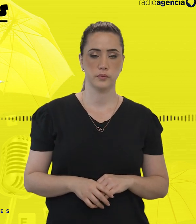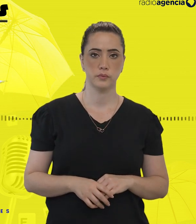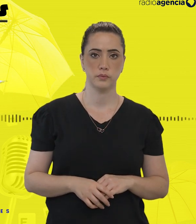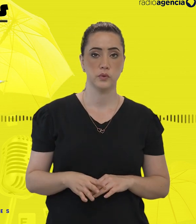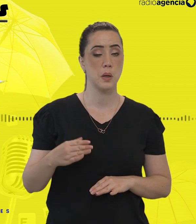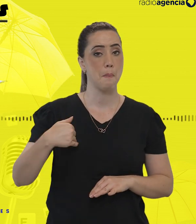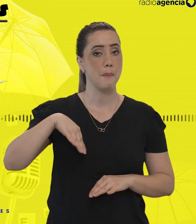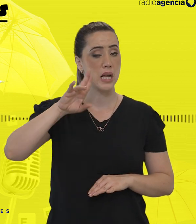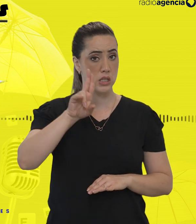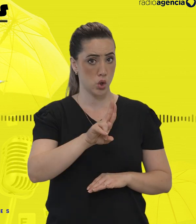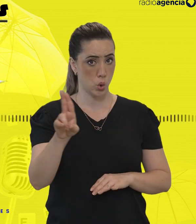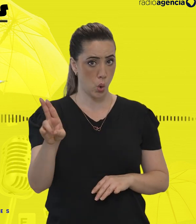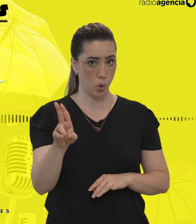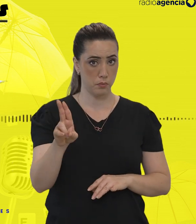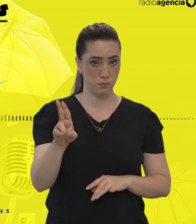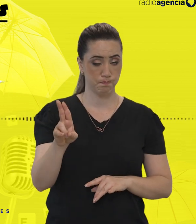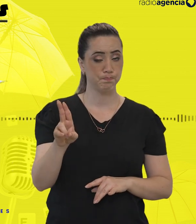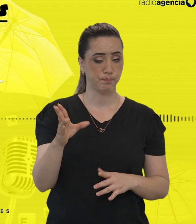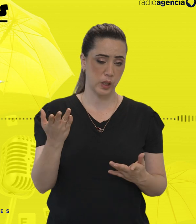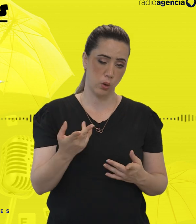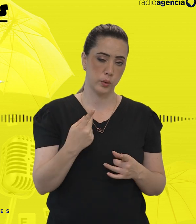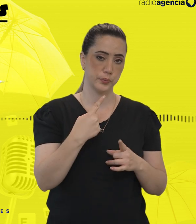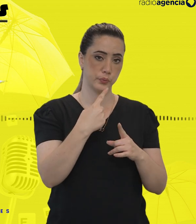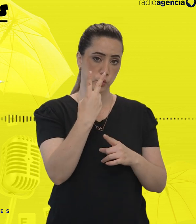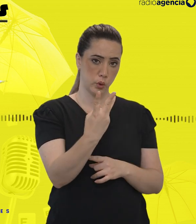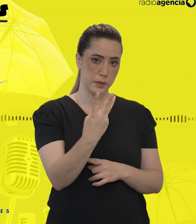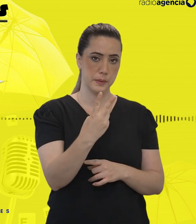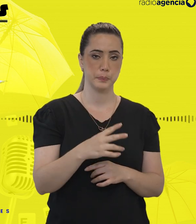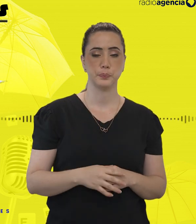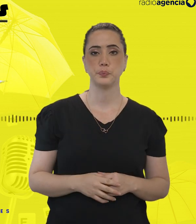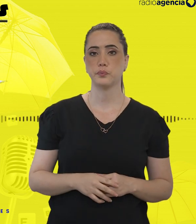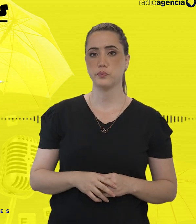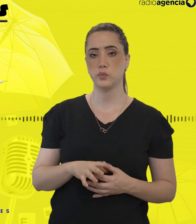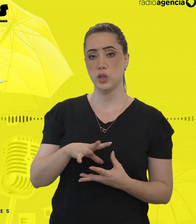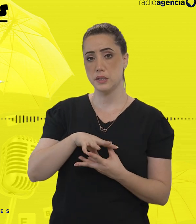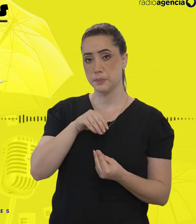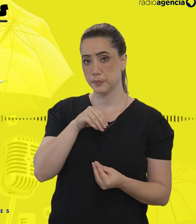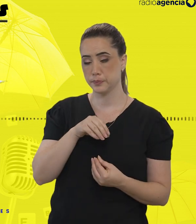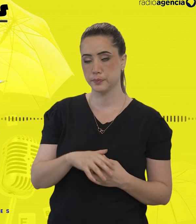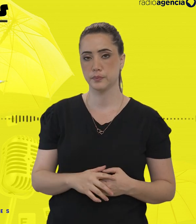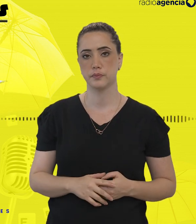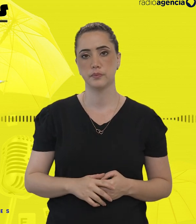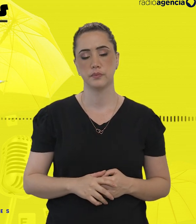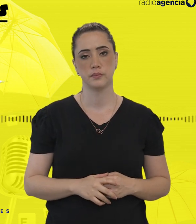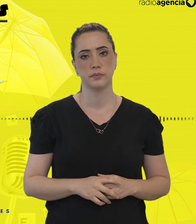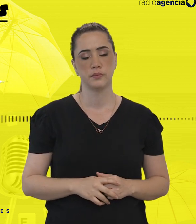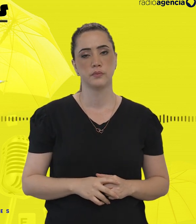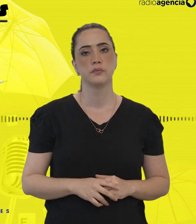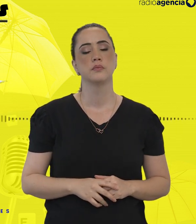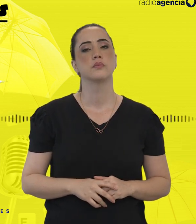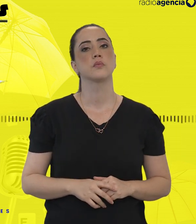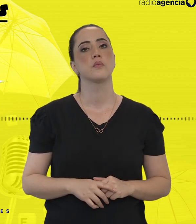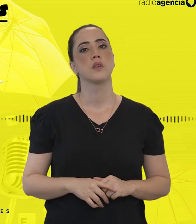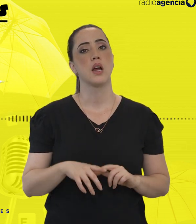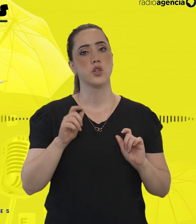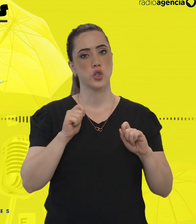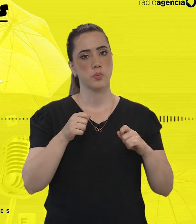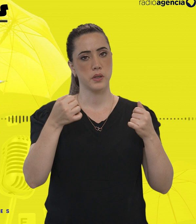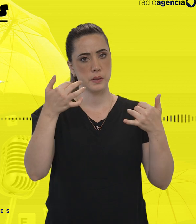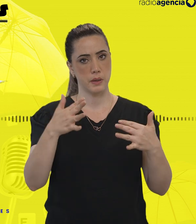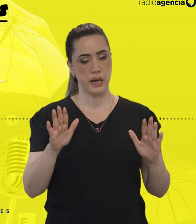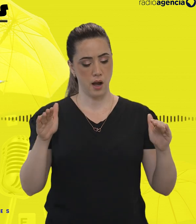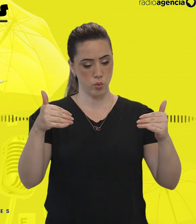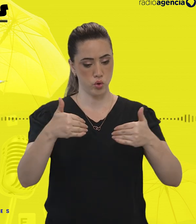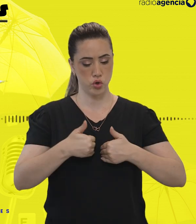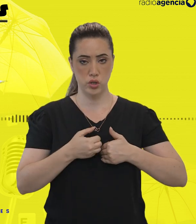Mais que rótulos, parte 2. Espectros. Pelo que você me lista, a gente pode falar em autismos, né? No